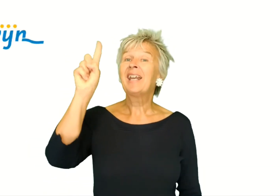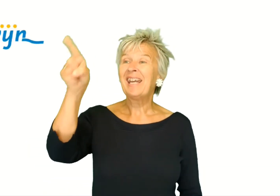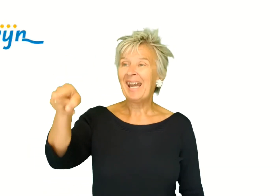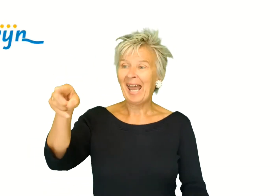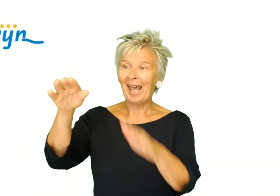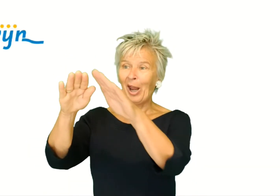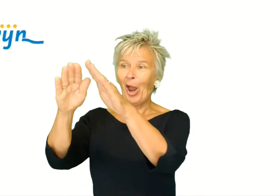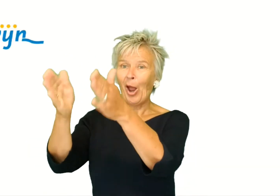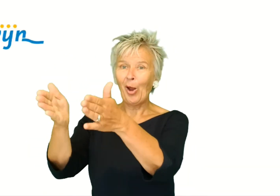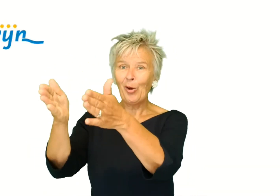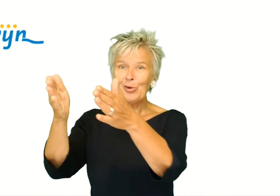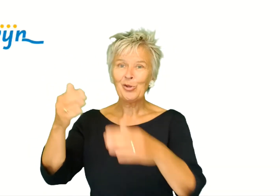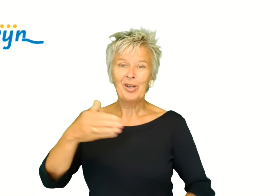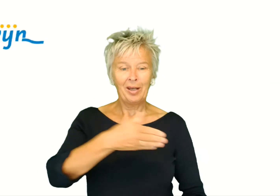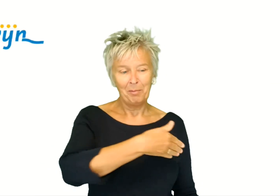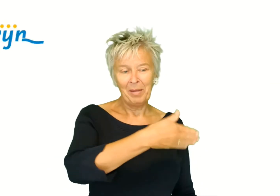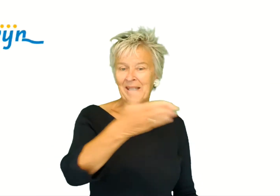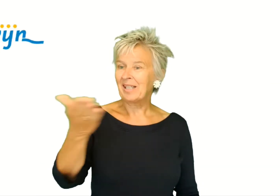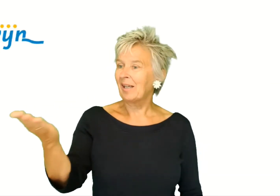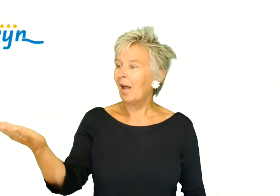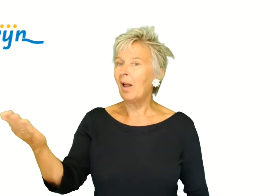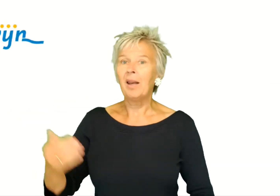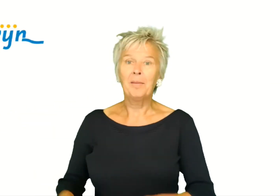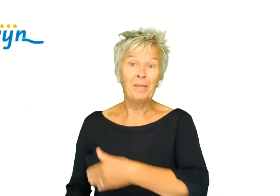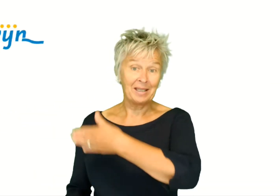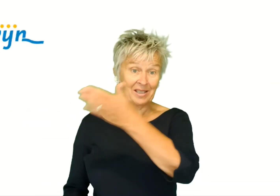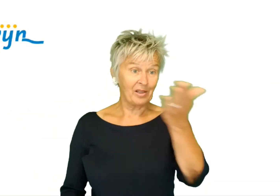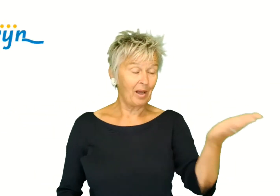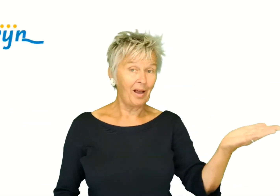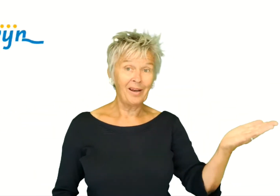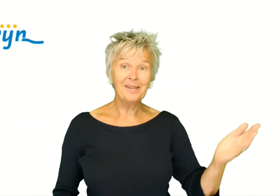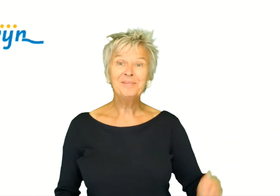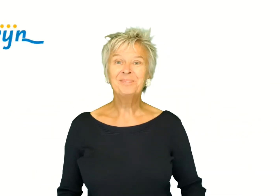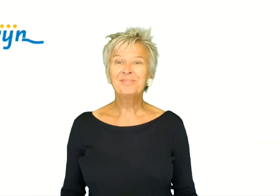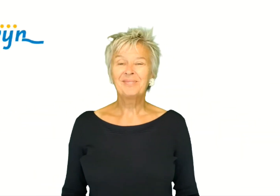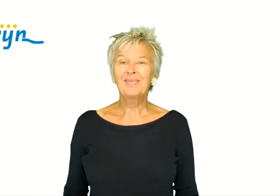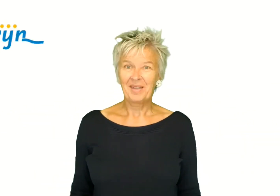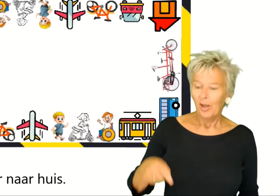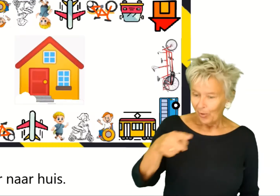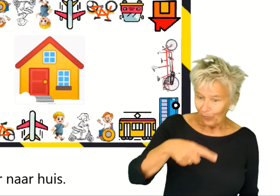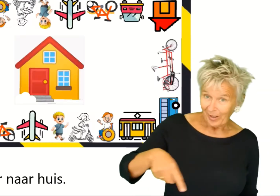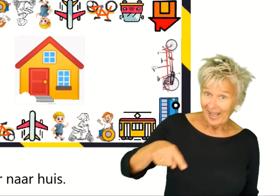naar huis, met z'n allen, met z'n allen.